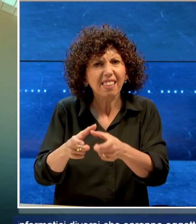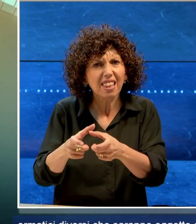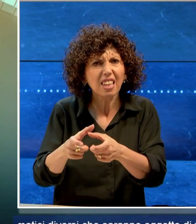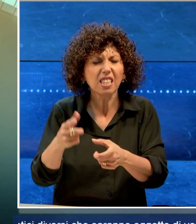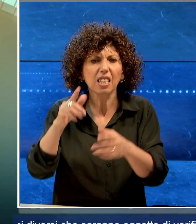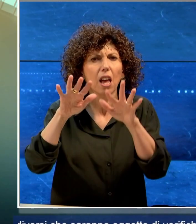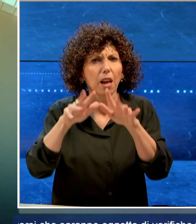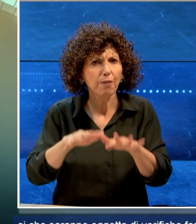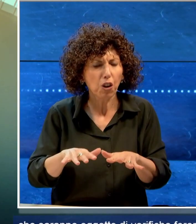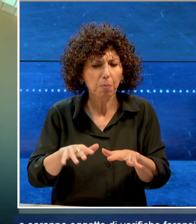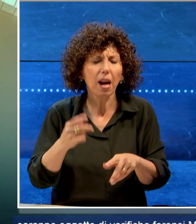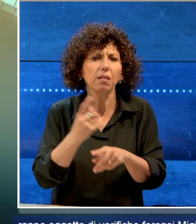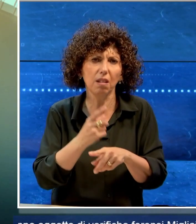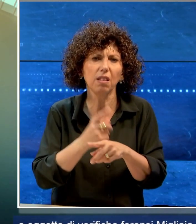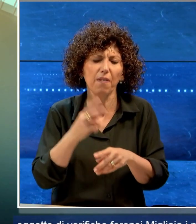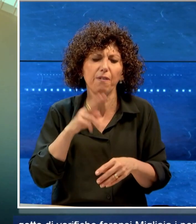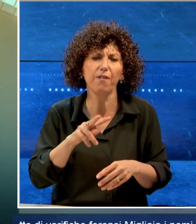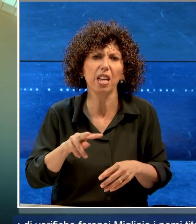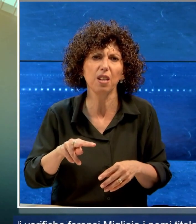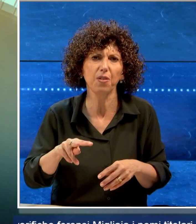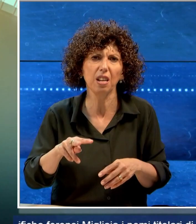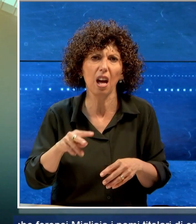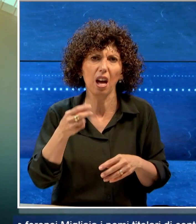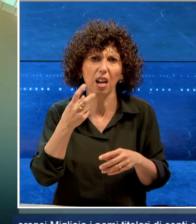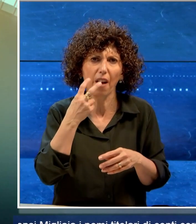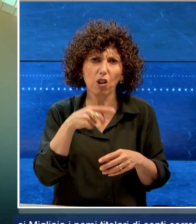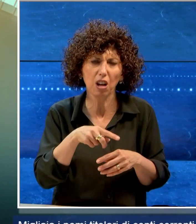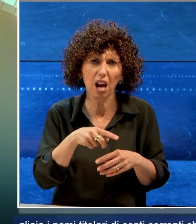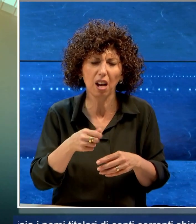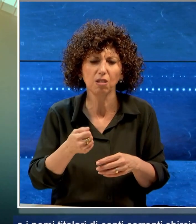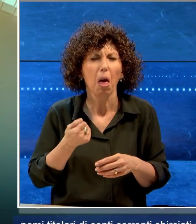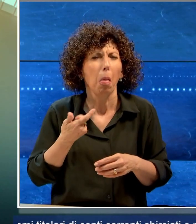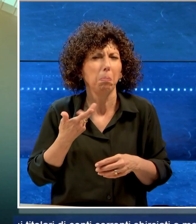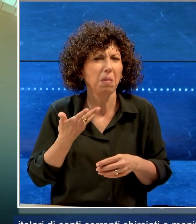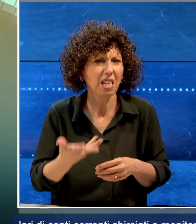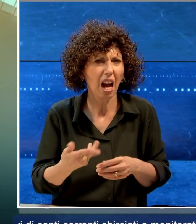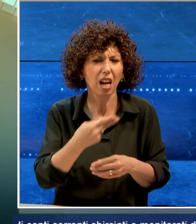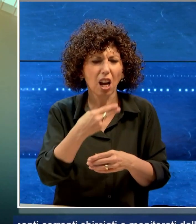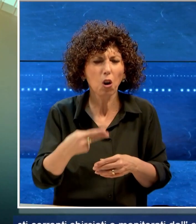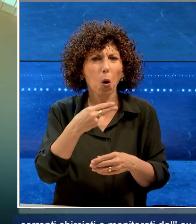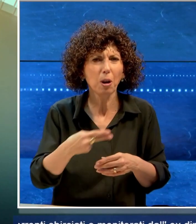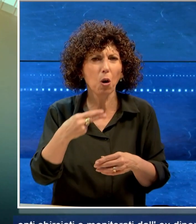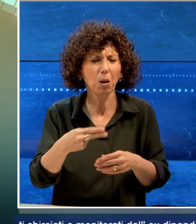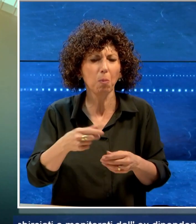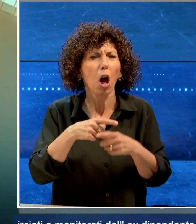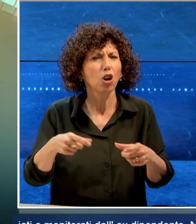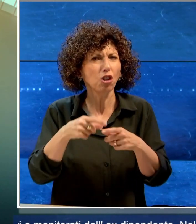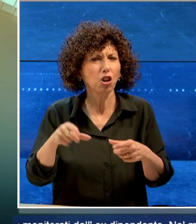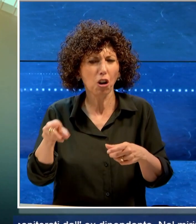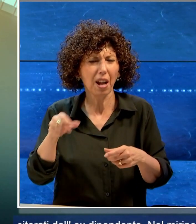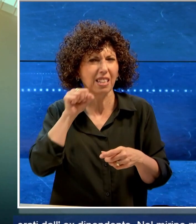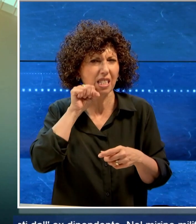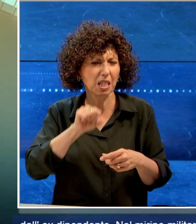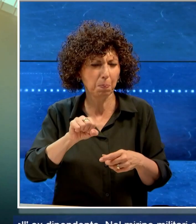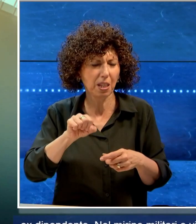che saranno oggetto di verifiche forenzi. Migliaia i nomi di titolari di conti correnti sbirciati